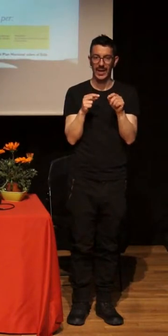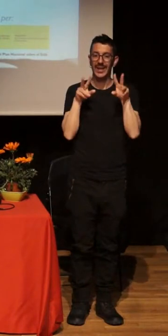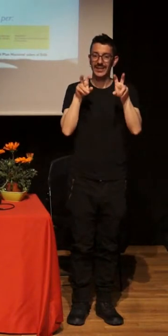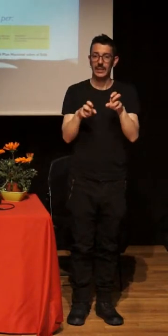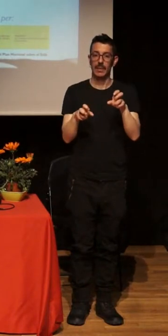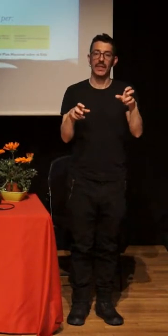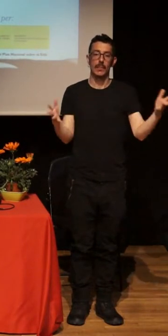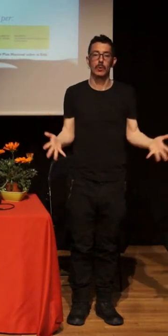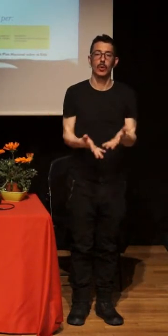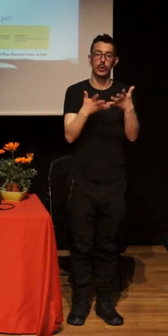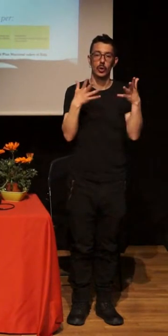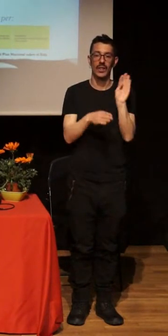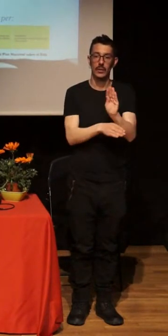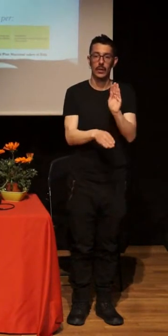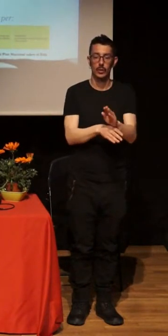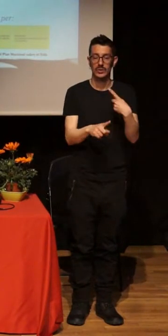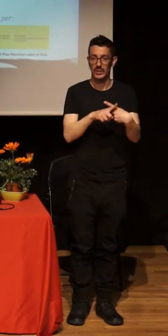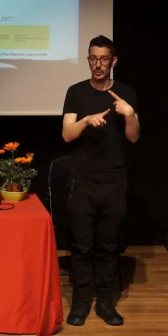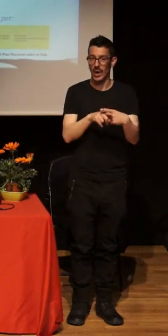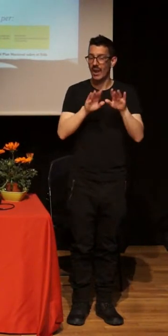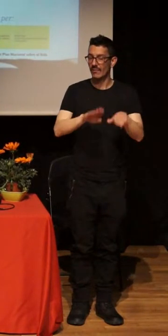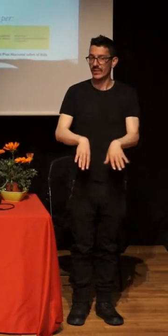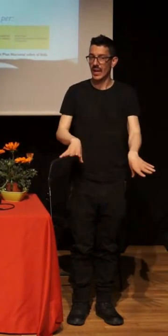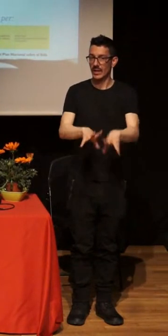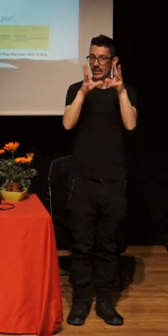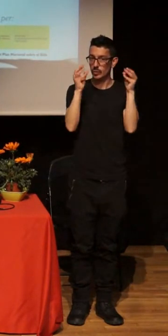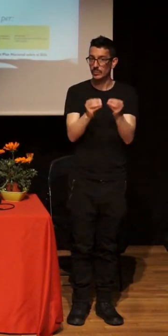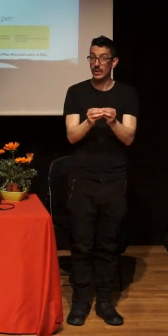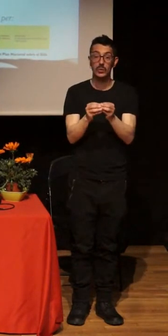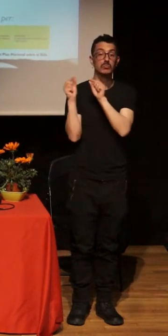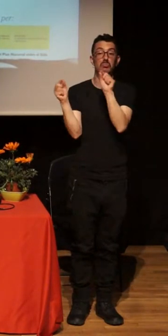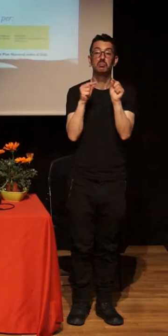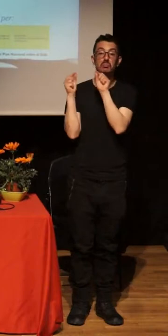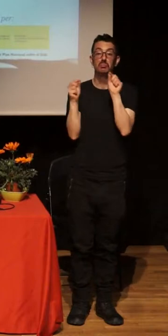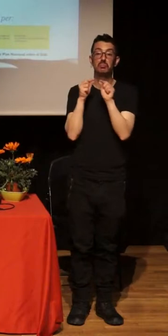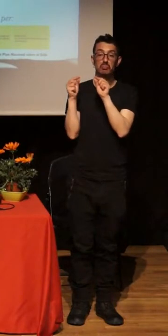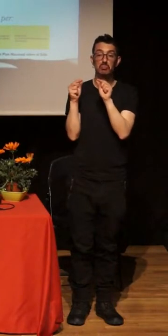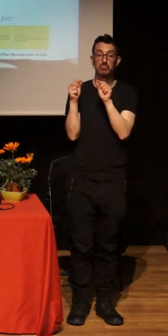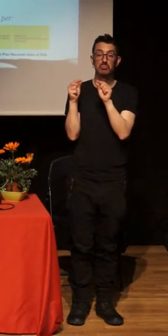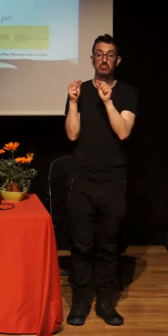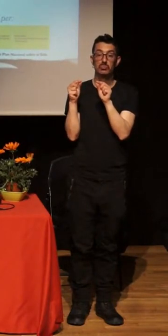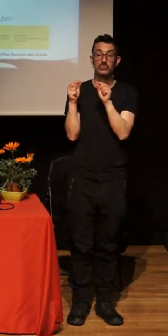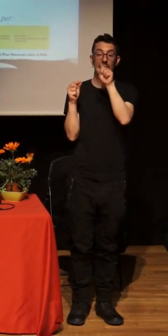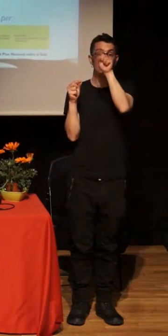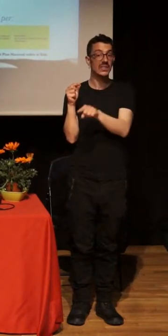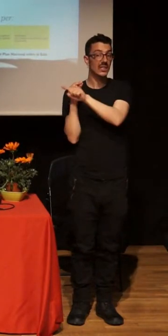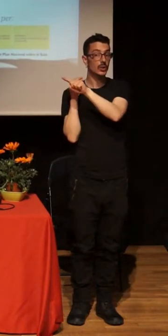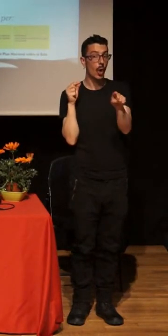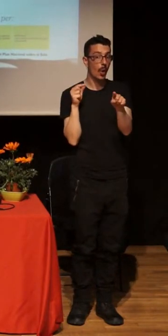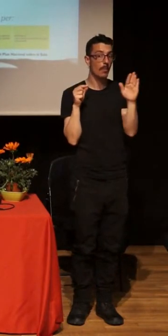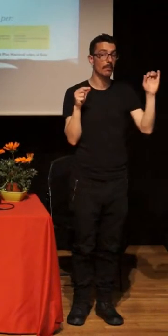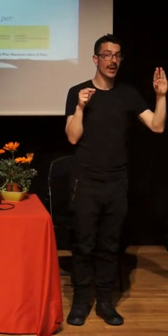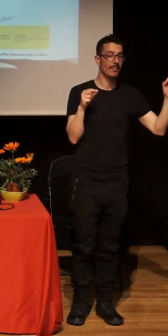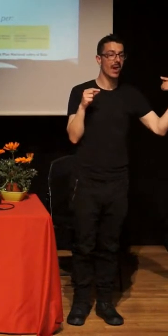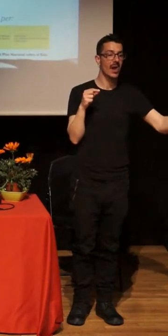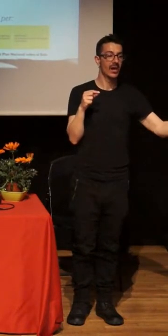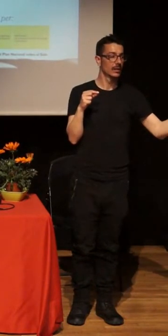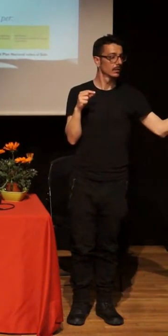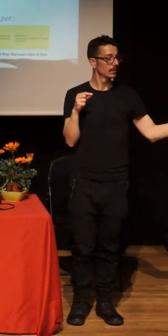llega un momento en que quedan reducidos a un debate, sí, no, ante la PrEP. Y me pregunto, ¿de la promoción,